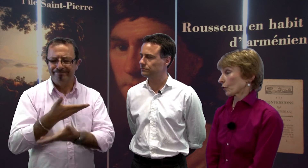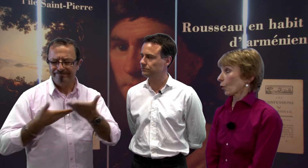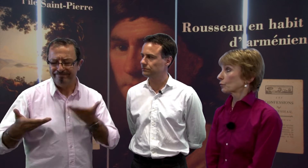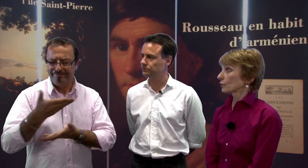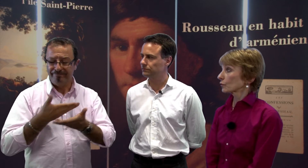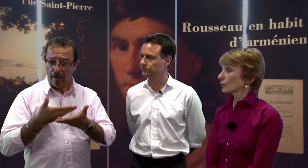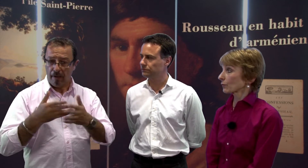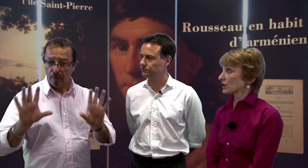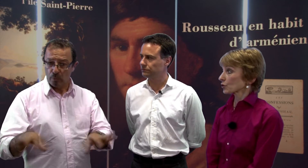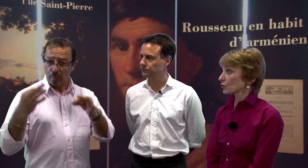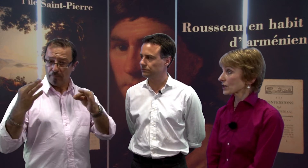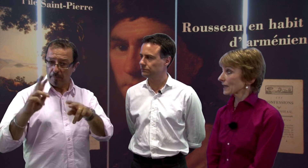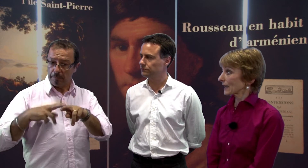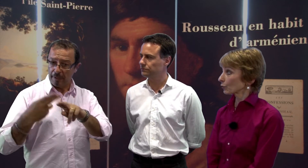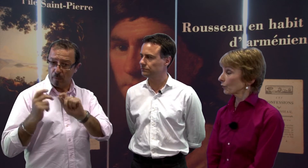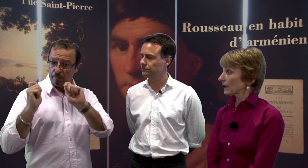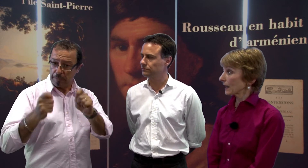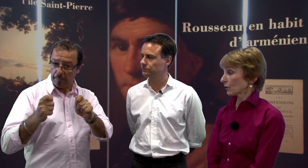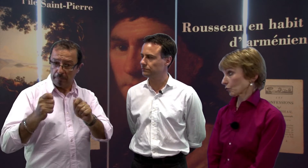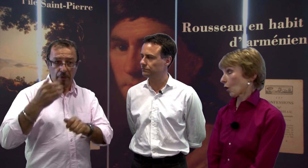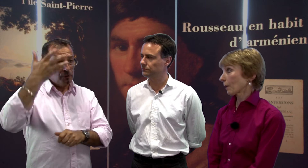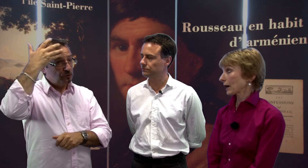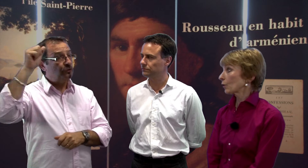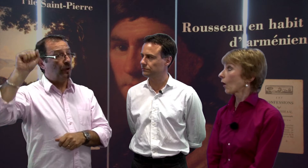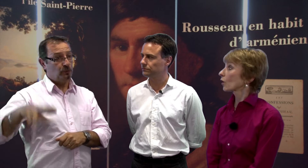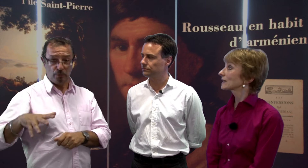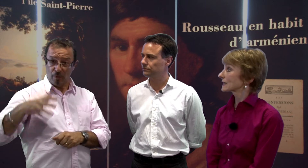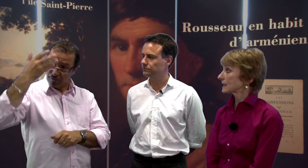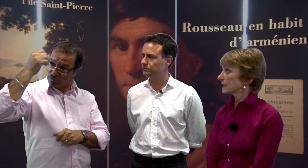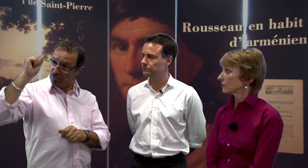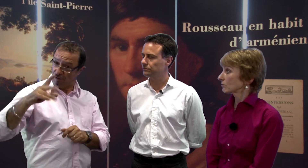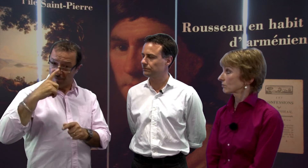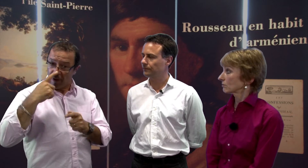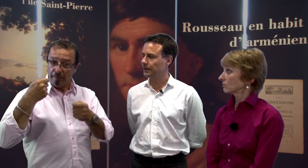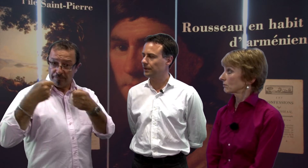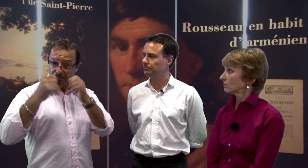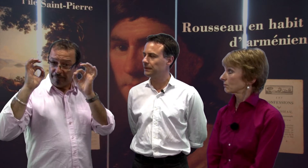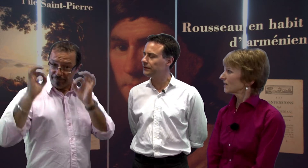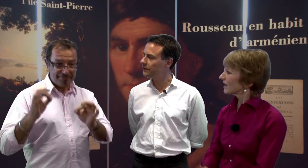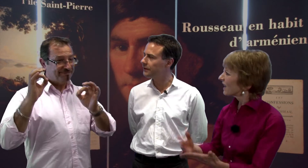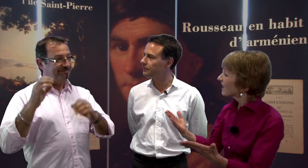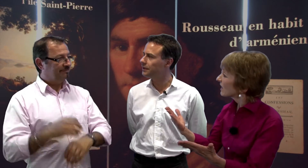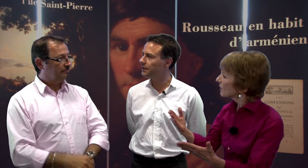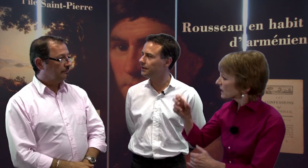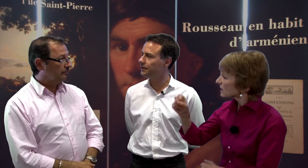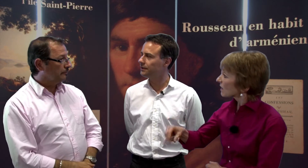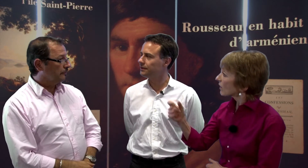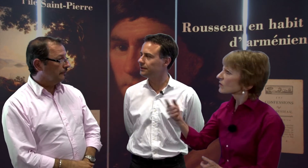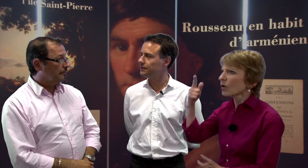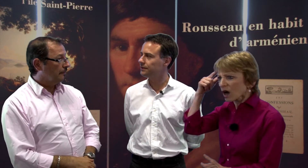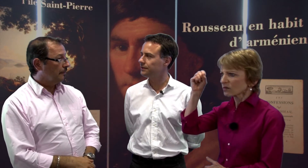dans un groupe de sons, nous avons échangé et trouvé un prénom en langue des signes. Mais qu'est-ce qu'il signifie